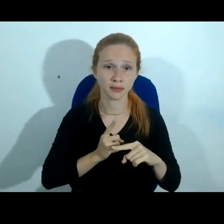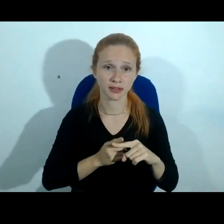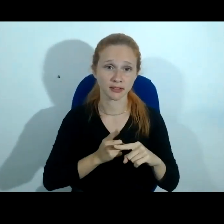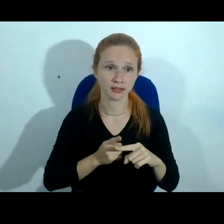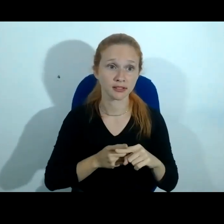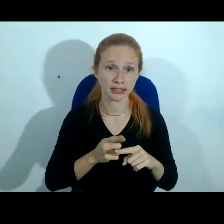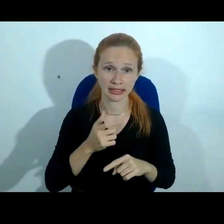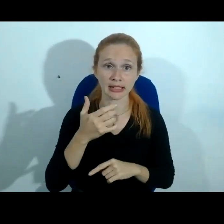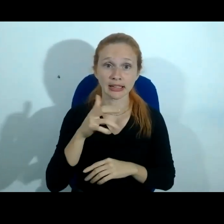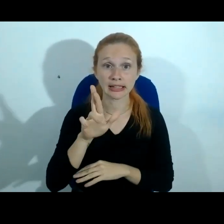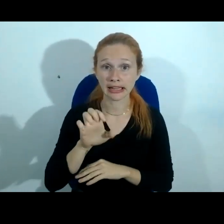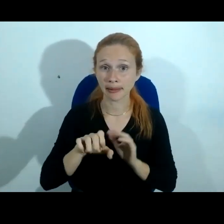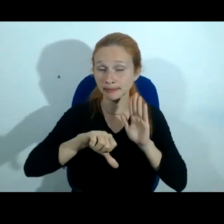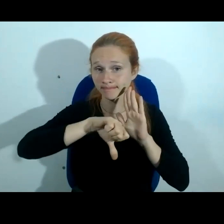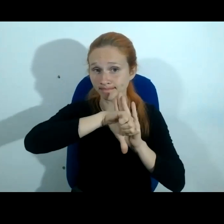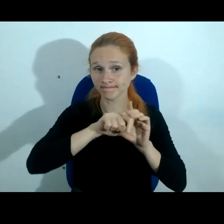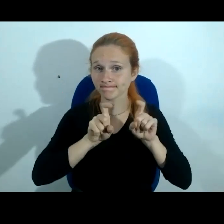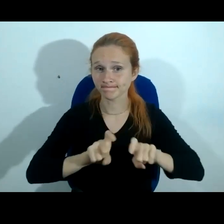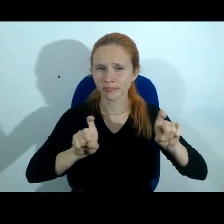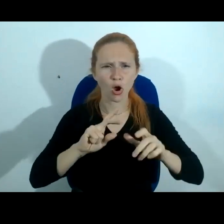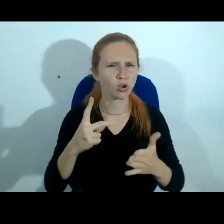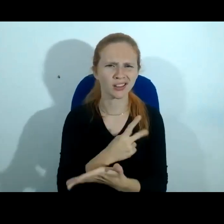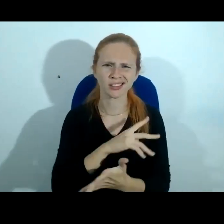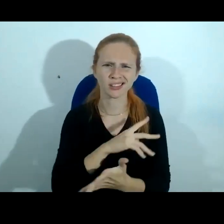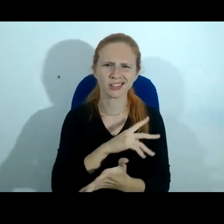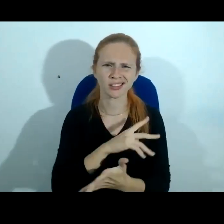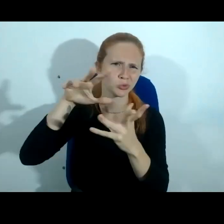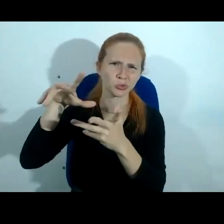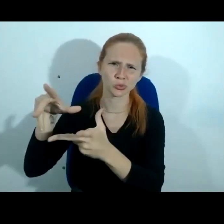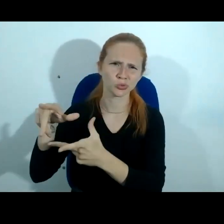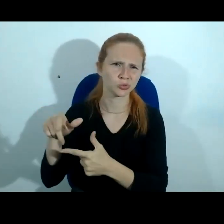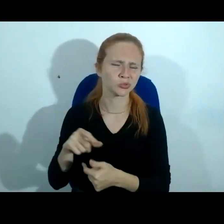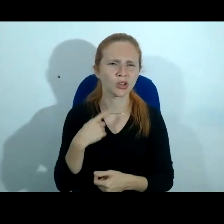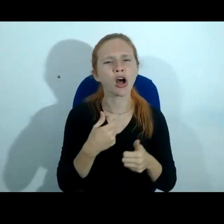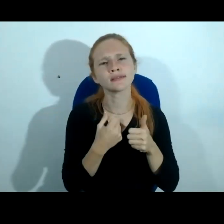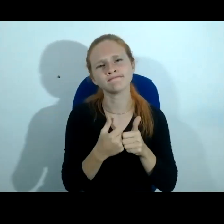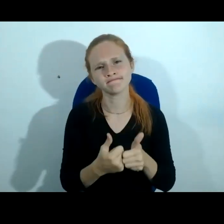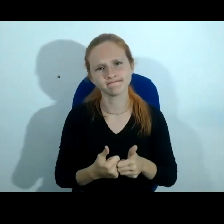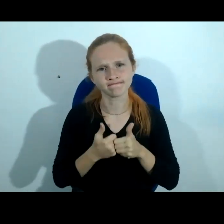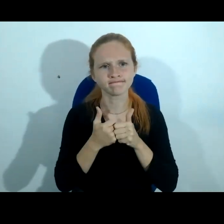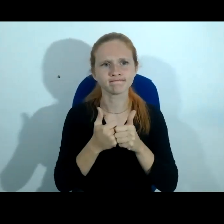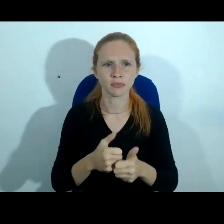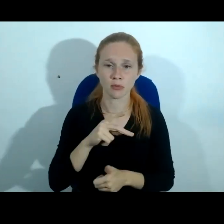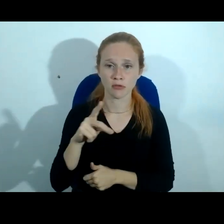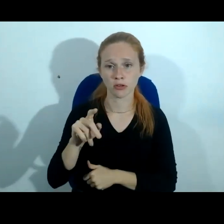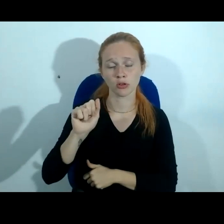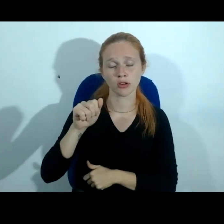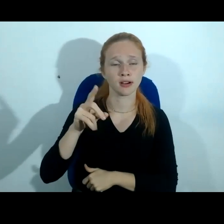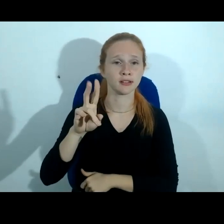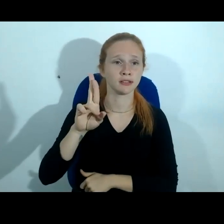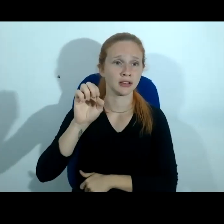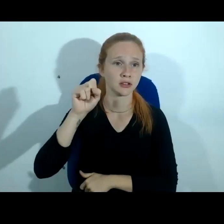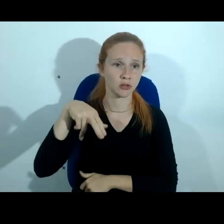crimes cibernéticos estão acontecendo no mundo inteiro nós estamos acompanhando né o professor Anderson acabou de citar